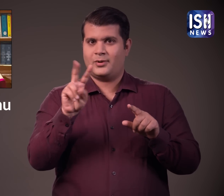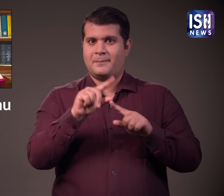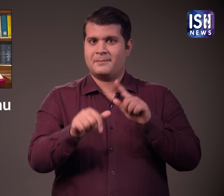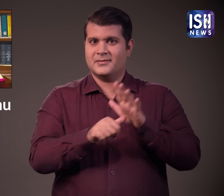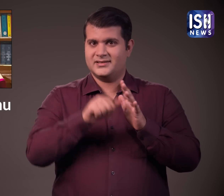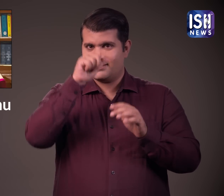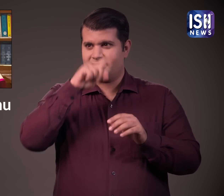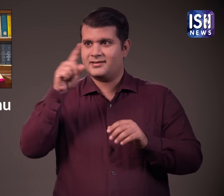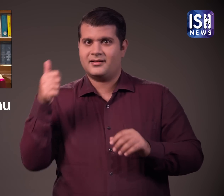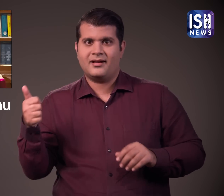दिया